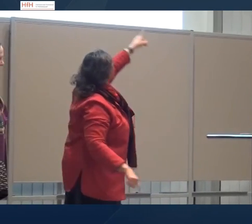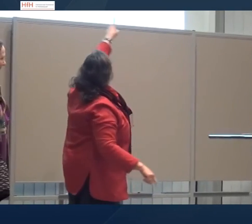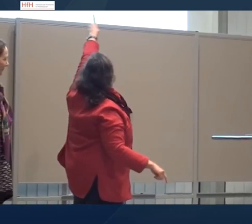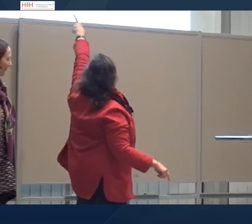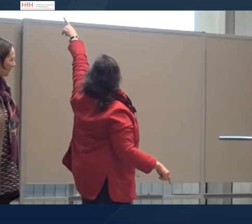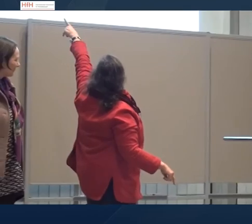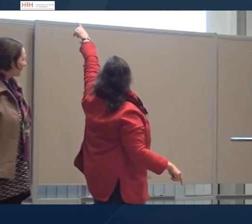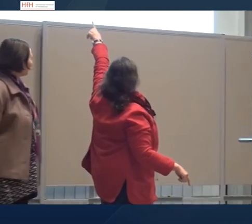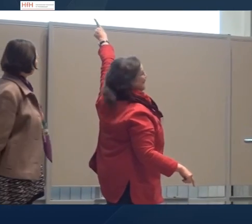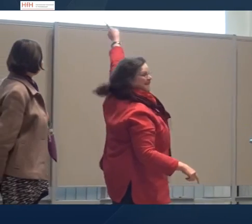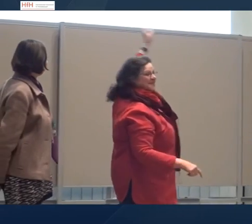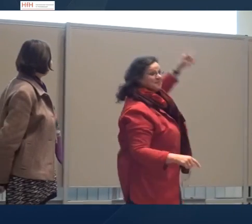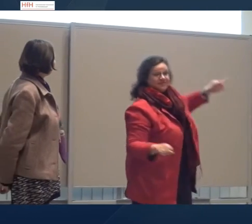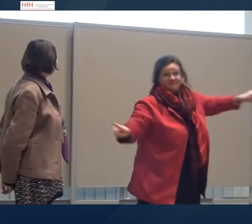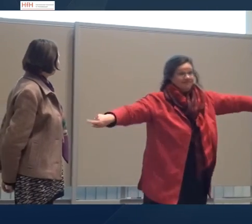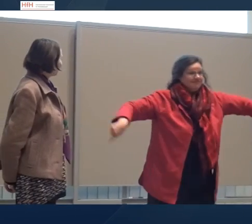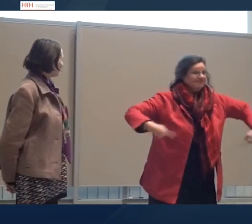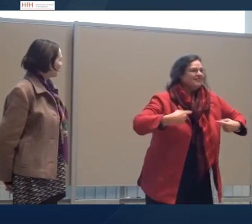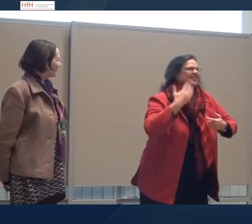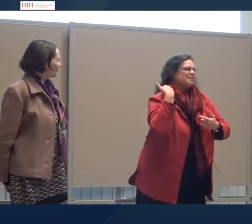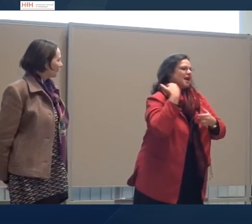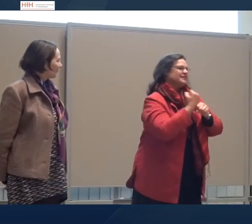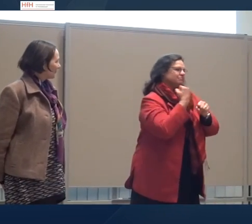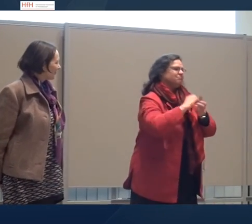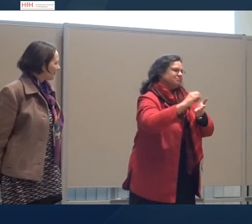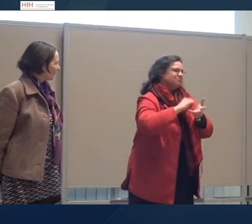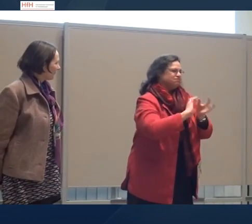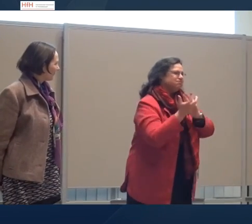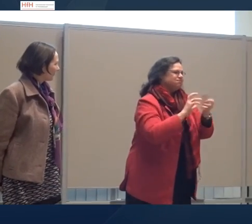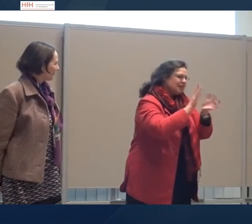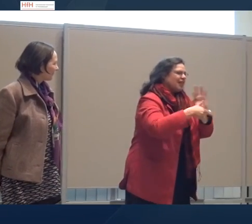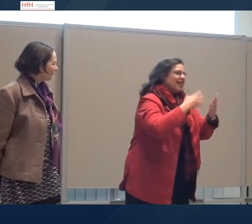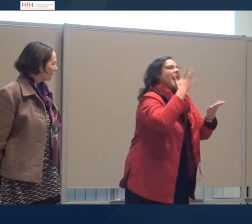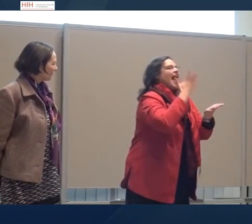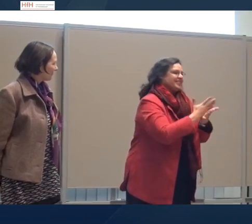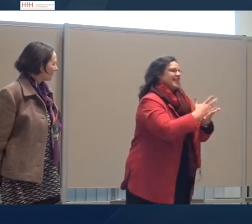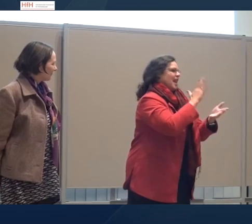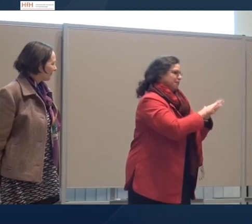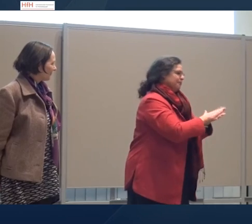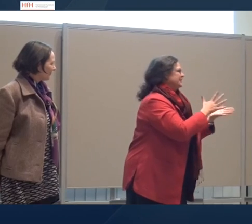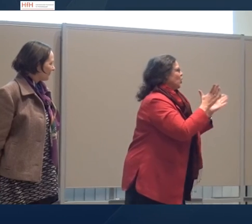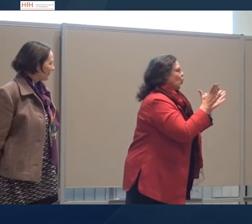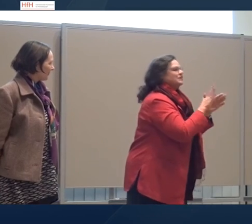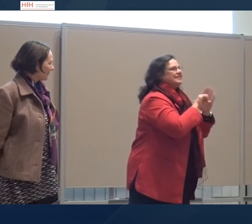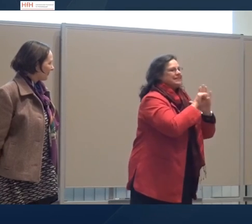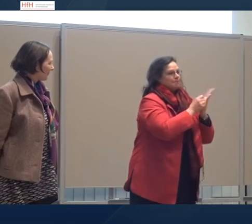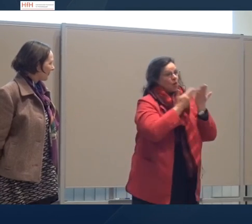nochmals erwähnen möchte. Sie ist eben Autorin gemeinsam mit mir und Jörg Keller dieses Artikels, den ich bereits